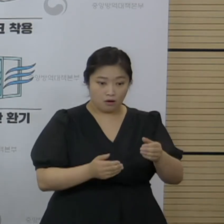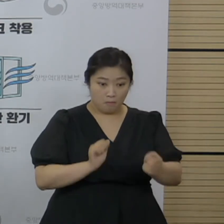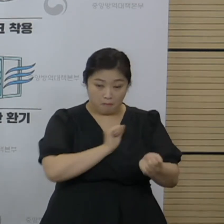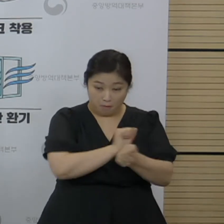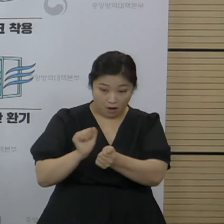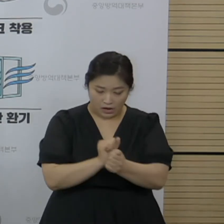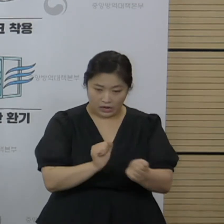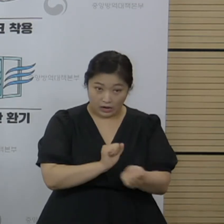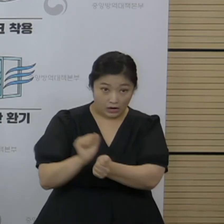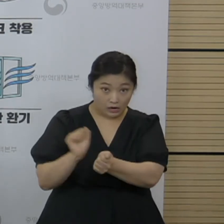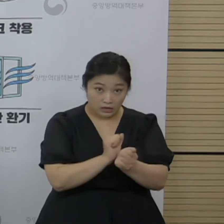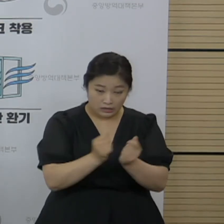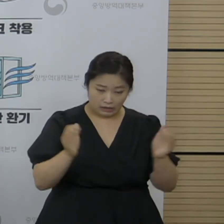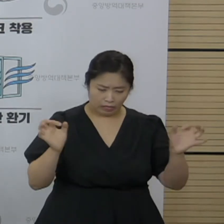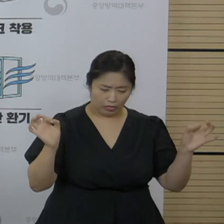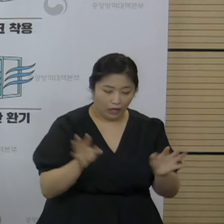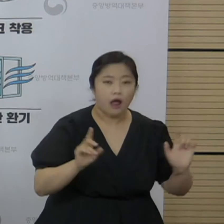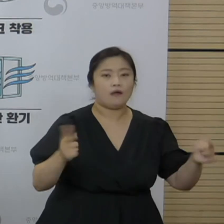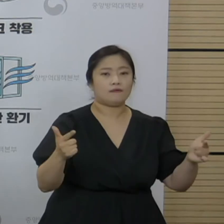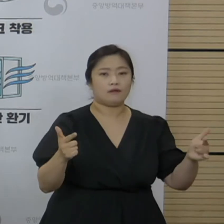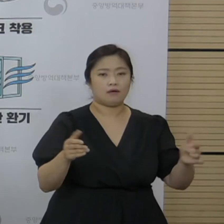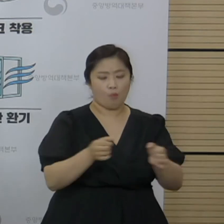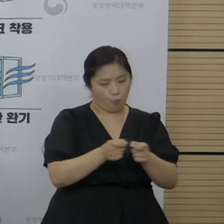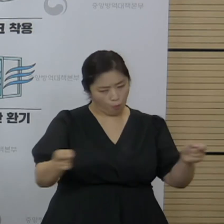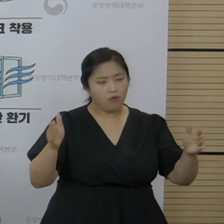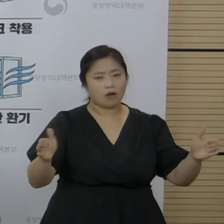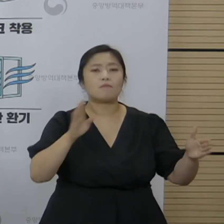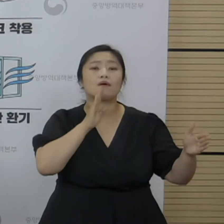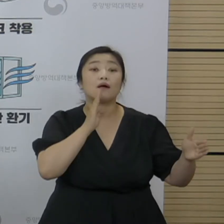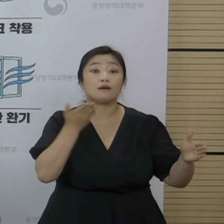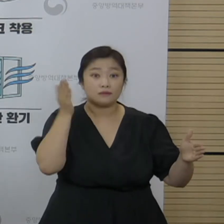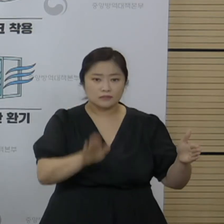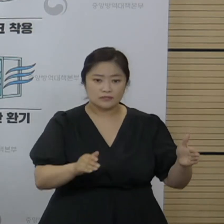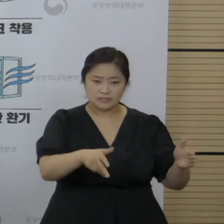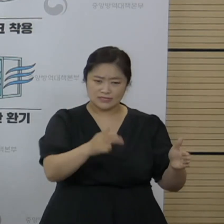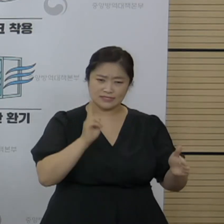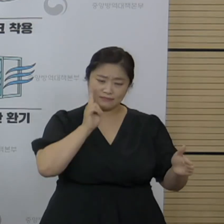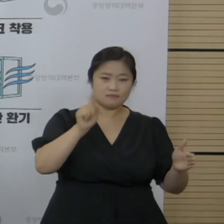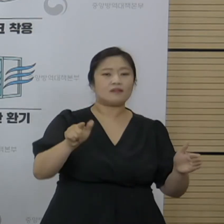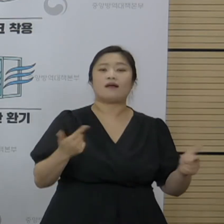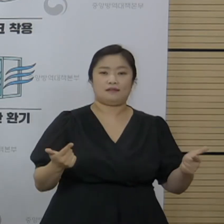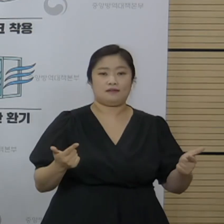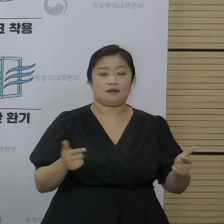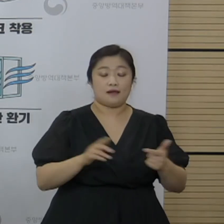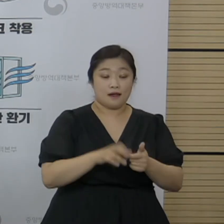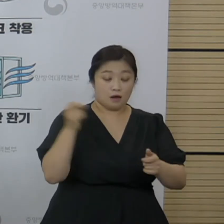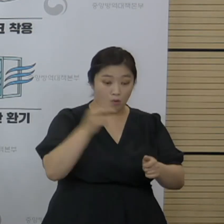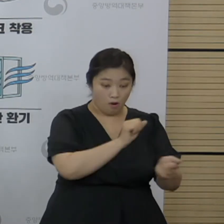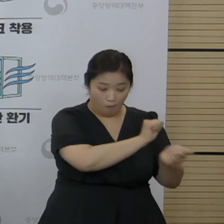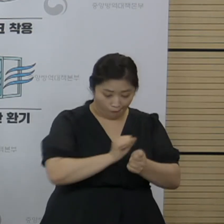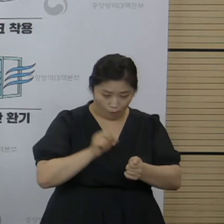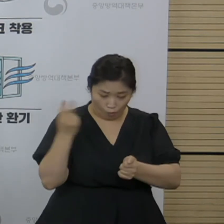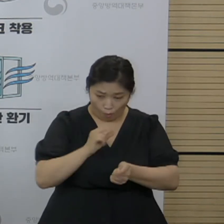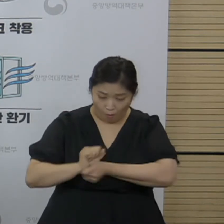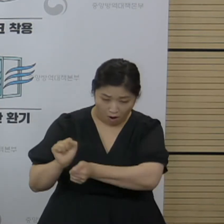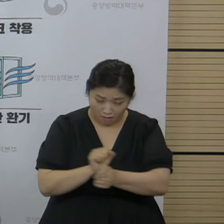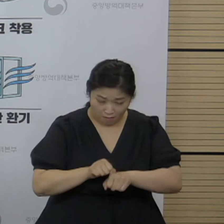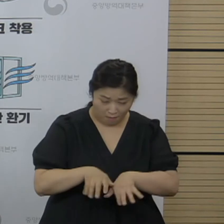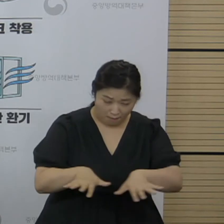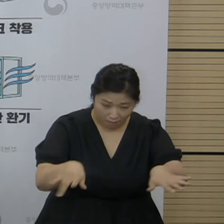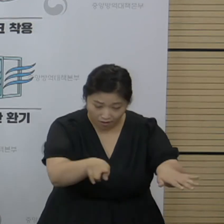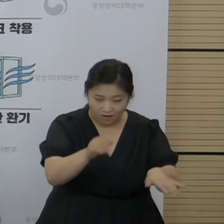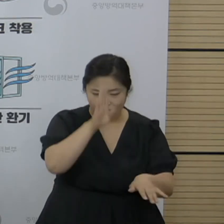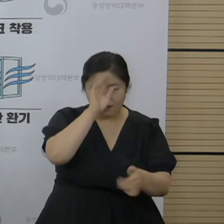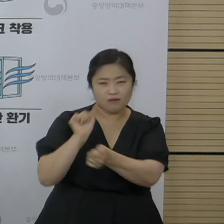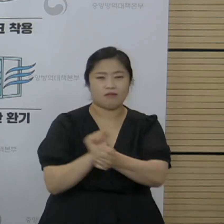짧지는 유사하거나 짧지는 않는데 그렇다고 해서 그게 큰 것은 아닙니다. N차 전파에 의해서 계속 환자들이